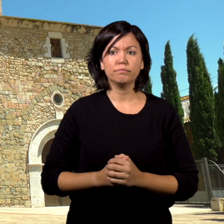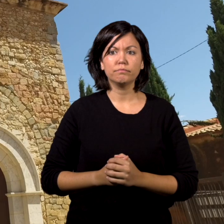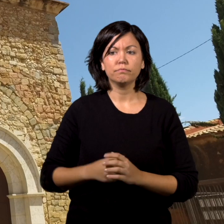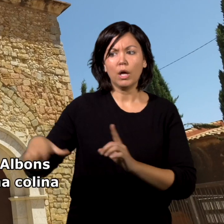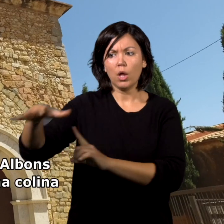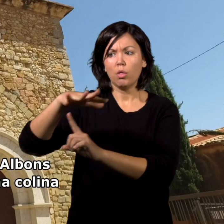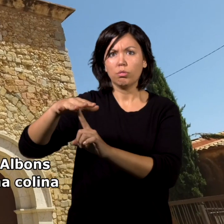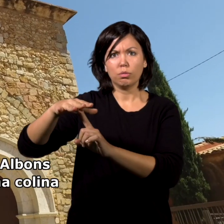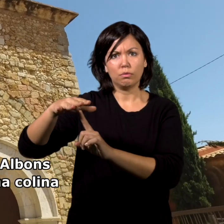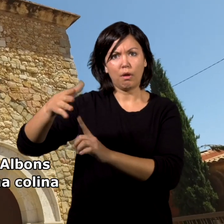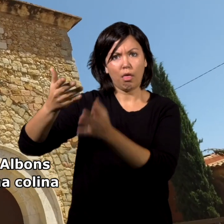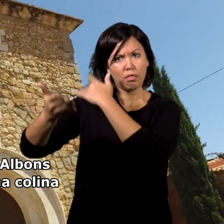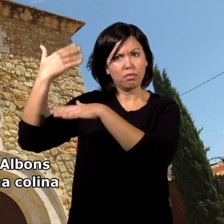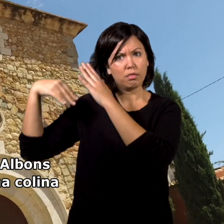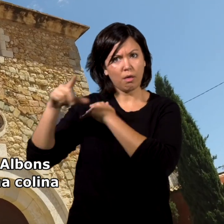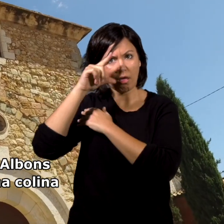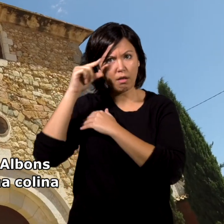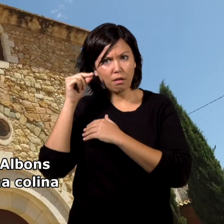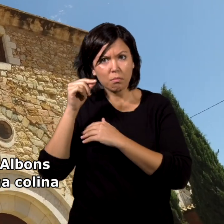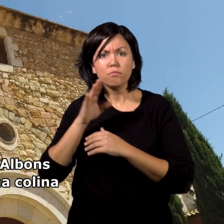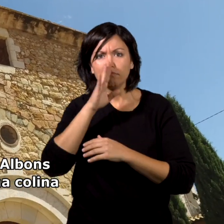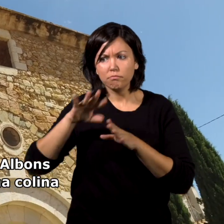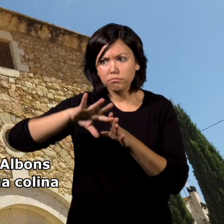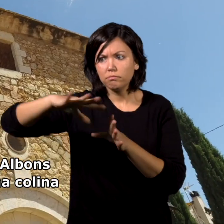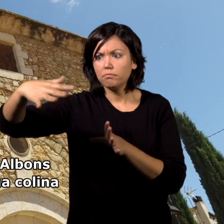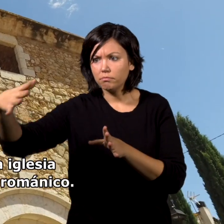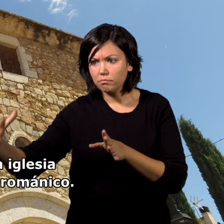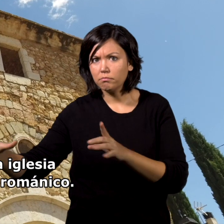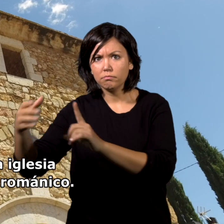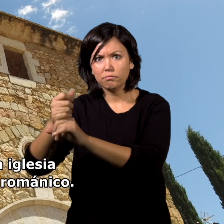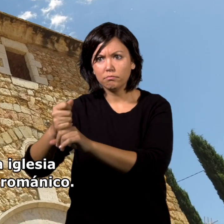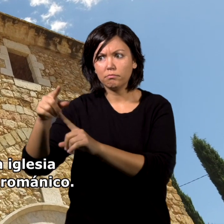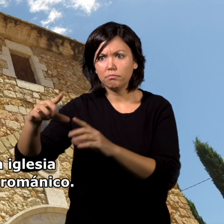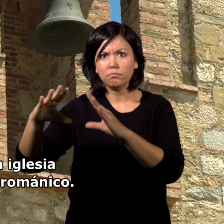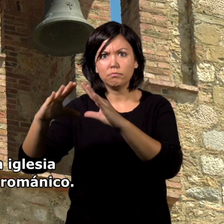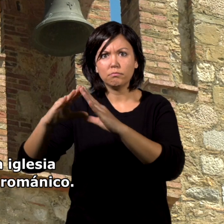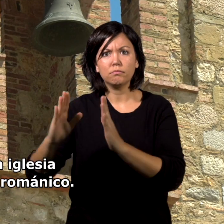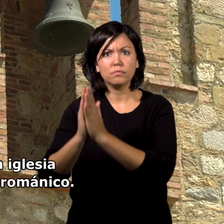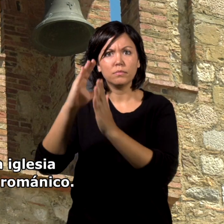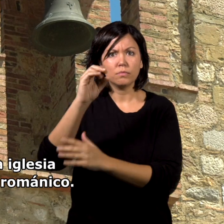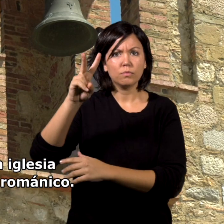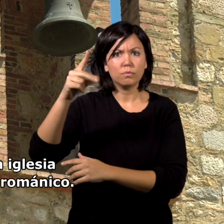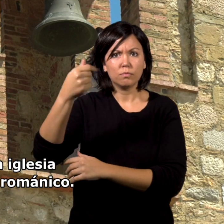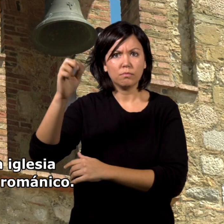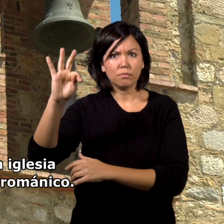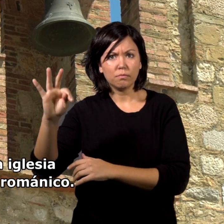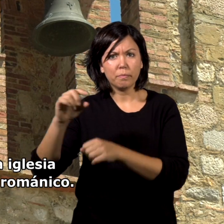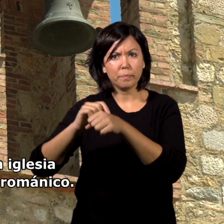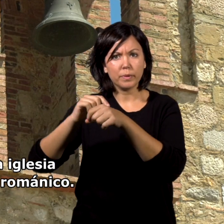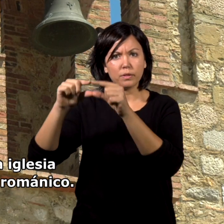El núcleo antiguo de Albons se encuentra sobre una colina y está presidido por la Iglesia de San Cugat, de estilo románico.